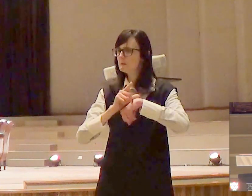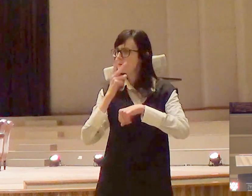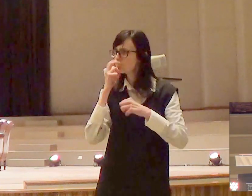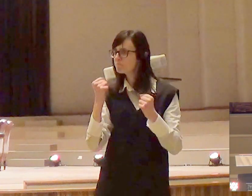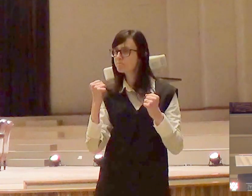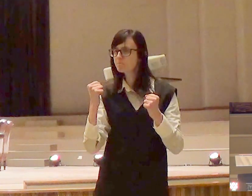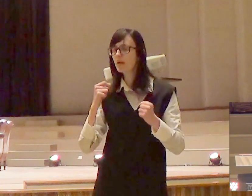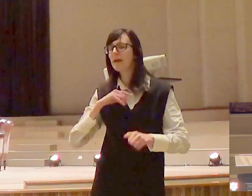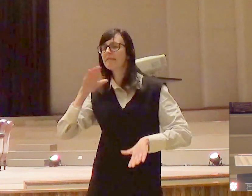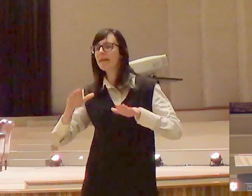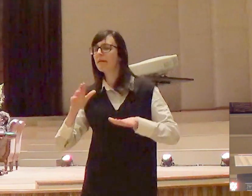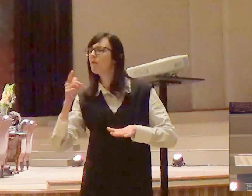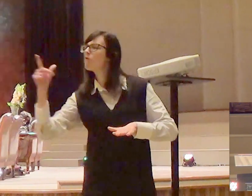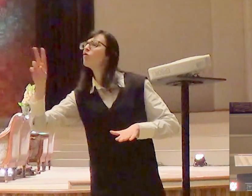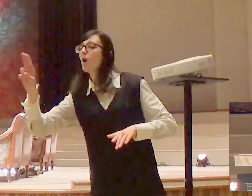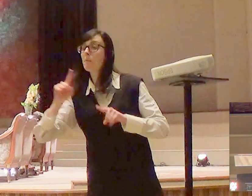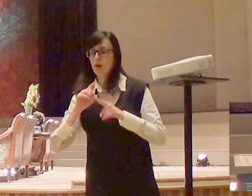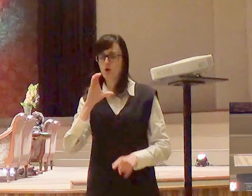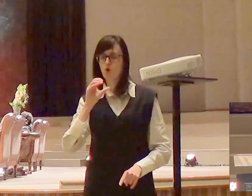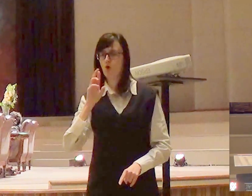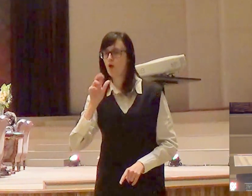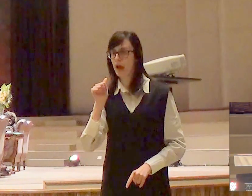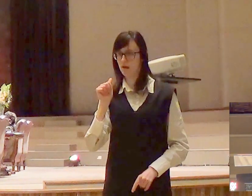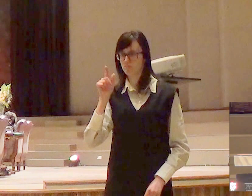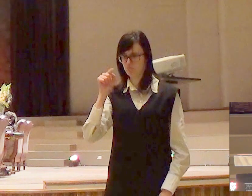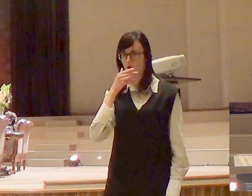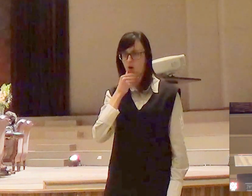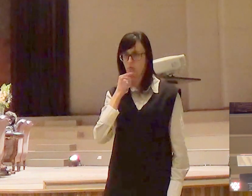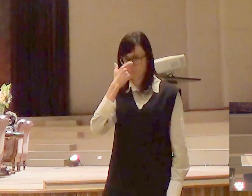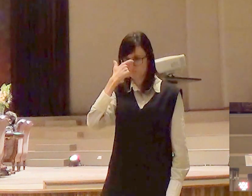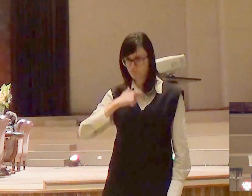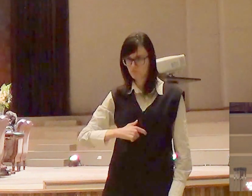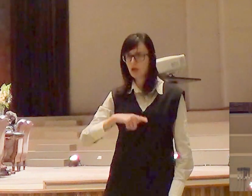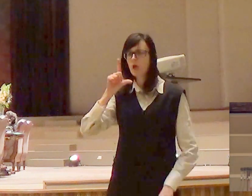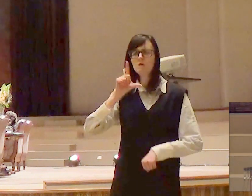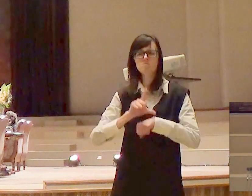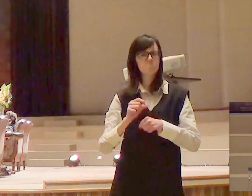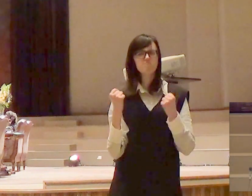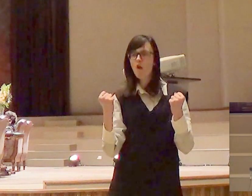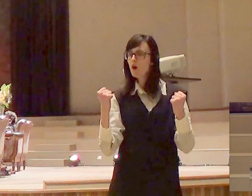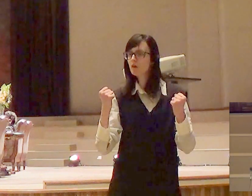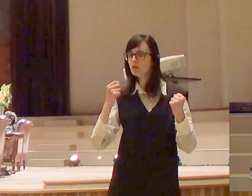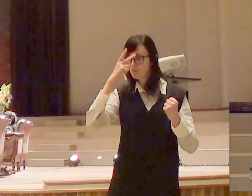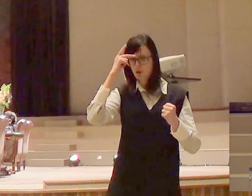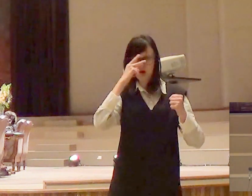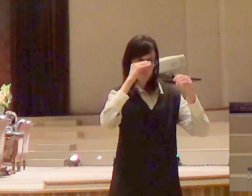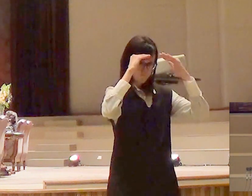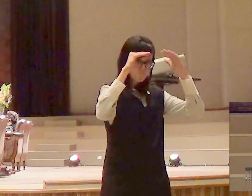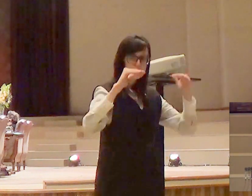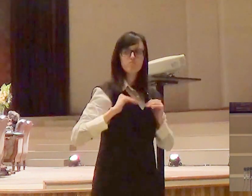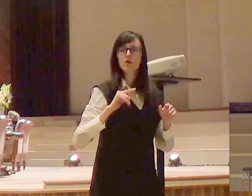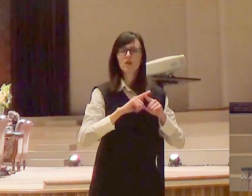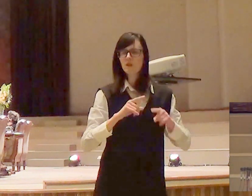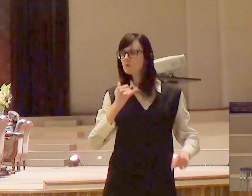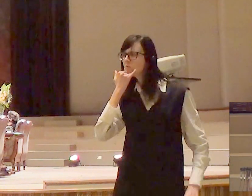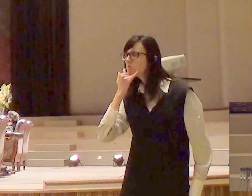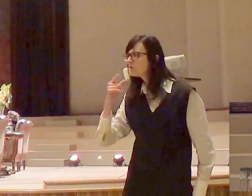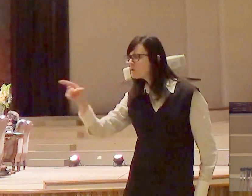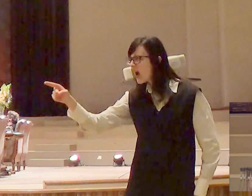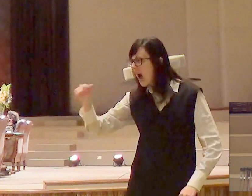Coré, esse é o mesmo homem, ele era um líder muito forte, um levita, e ele não gostou da nomeação de